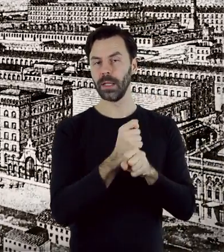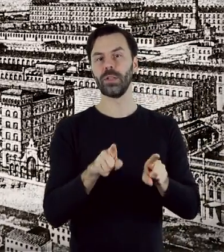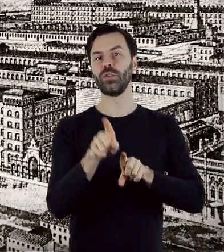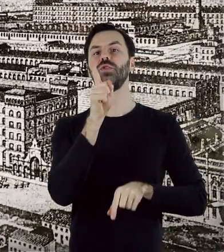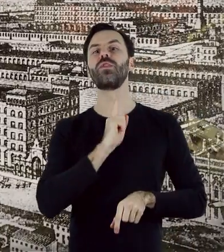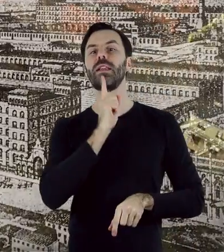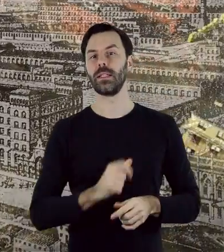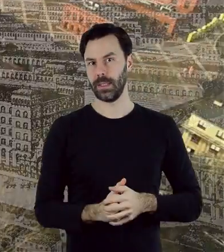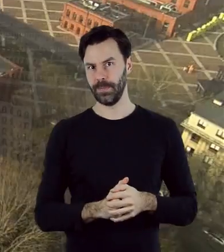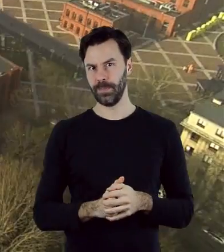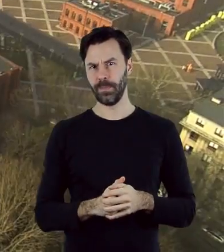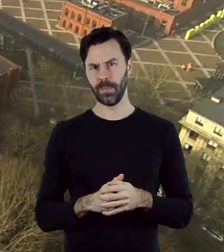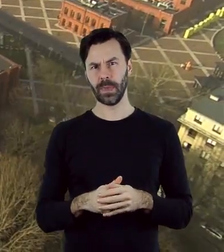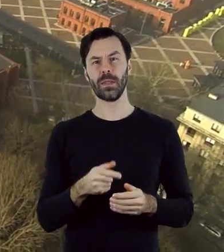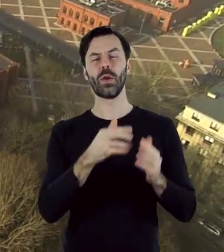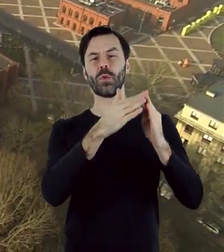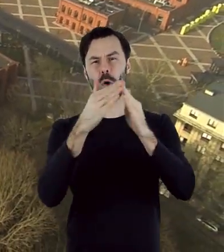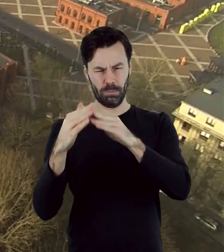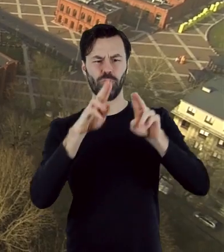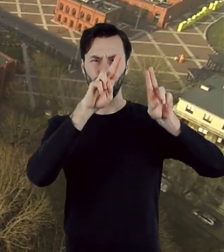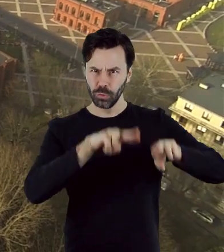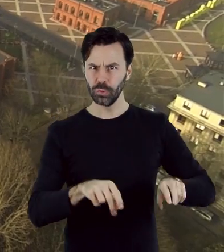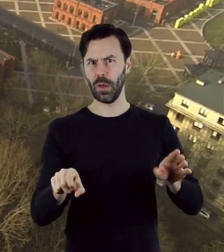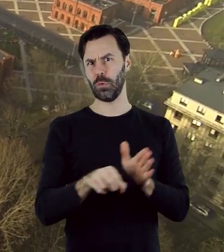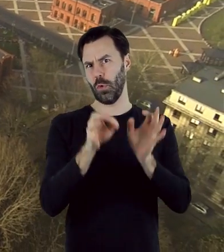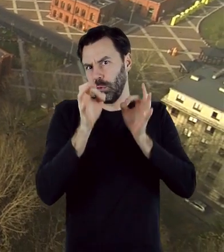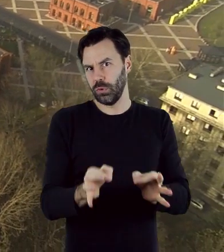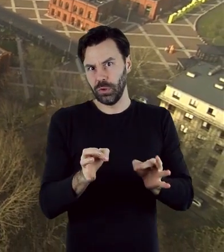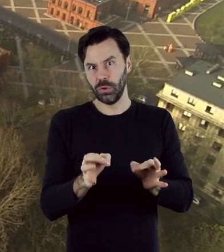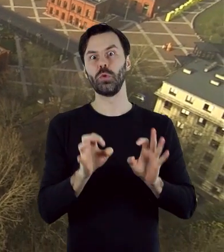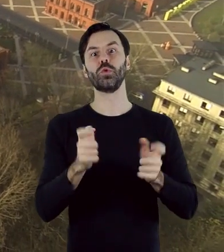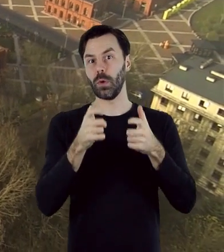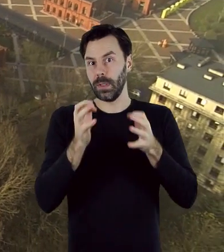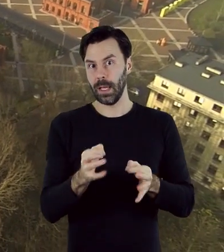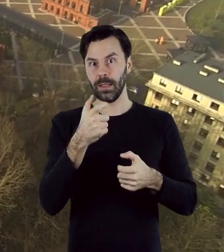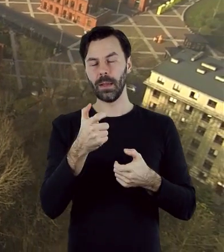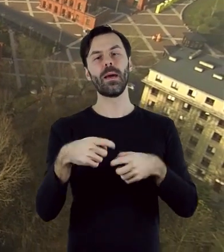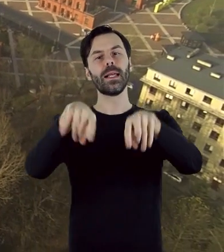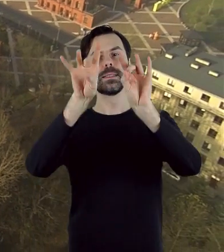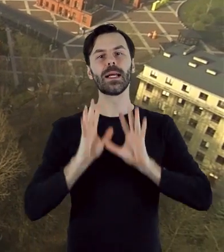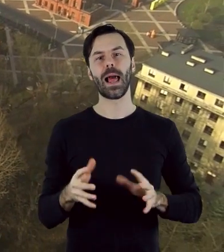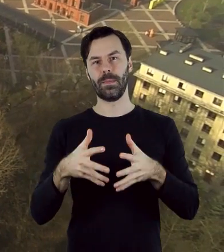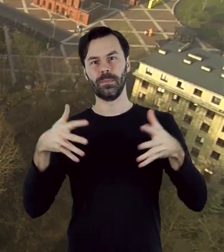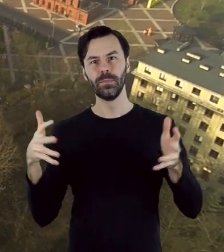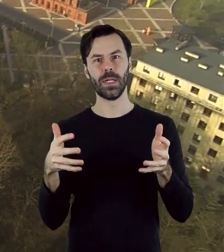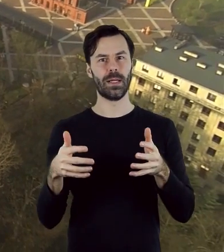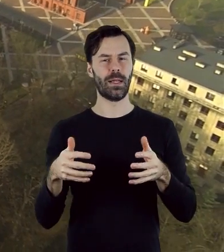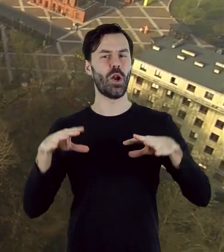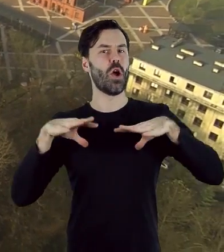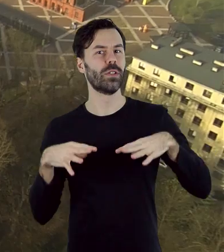Wiele z tych zabudowań przetrwało do dziś. Mieszczą się w nich centrum handlowo-rozrywkowe, hotel, mieszkania